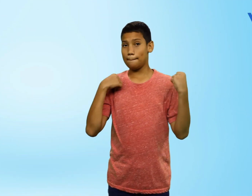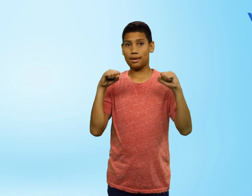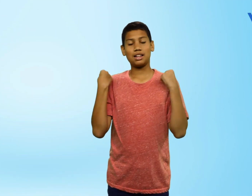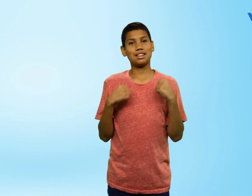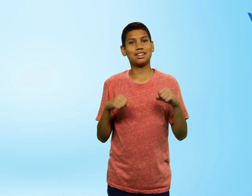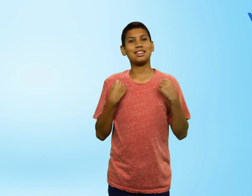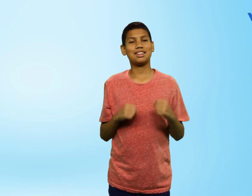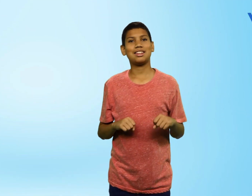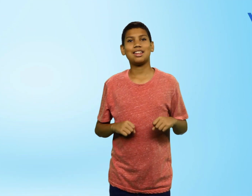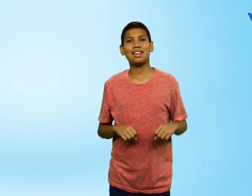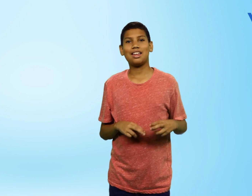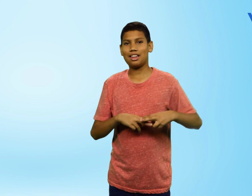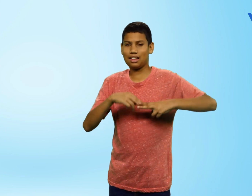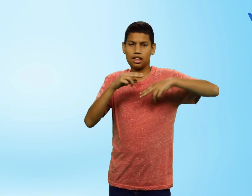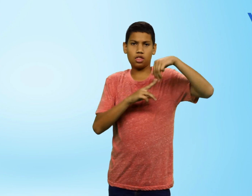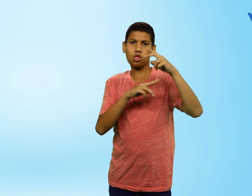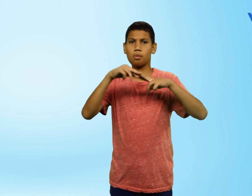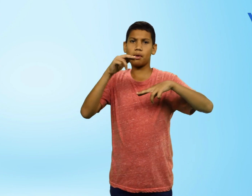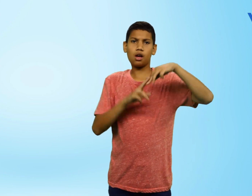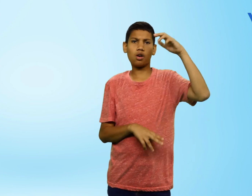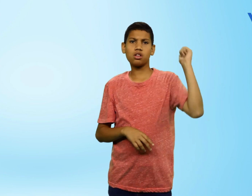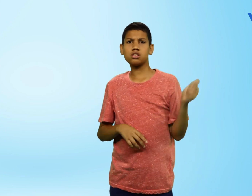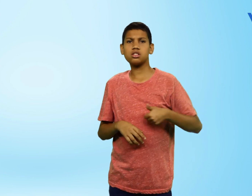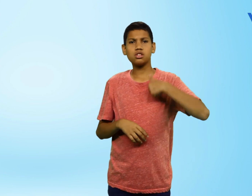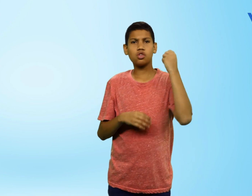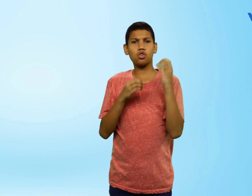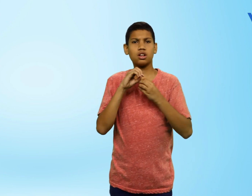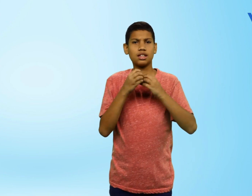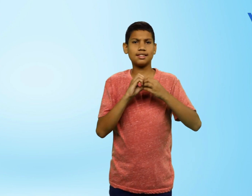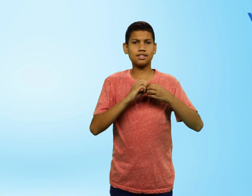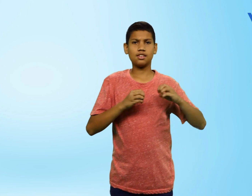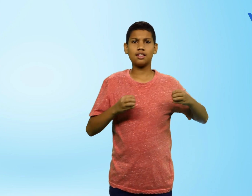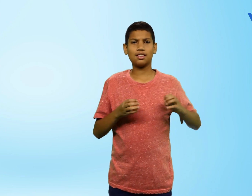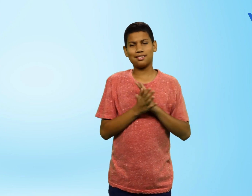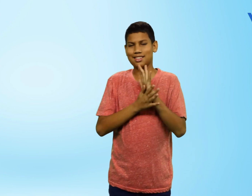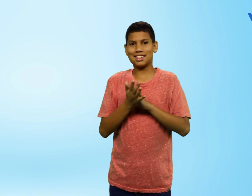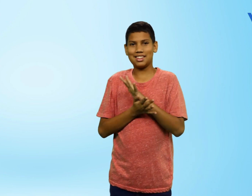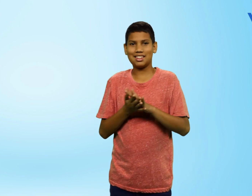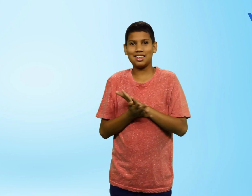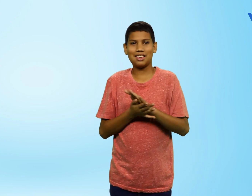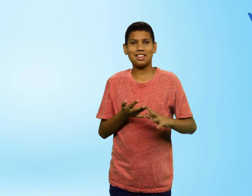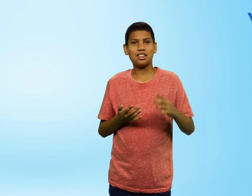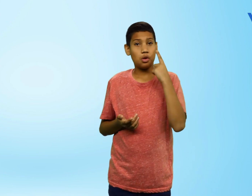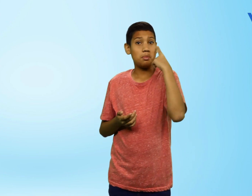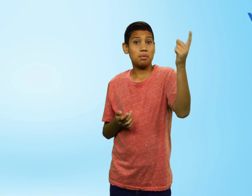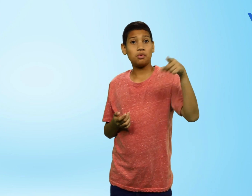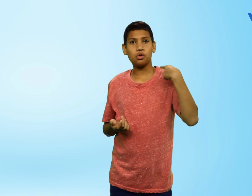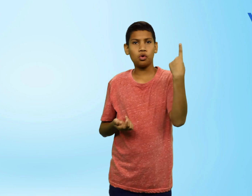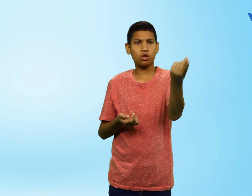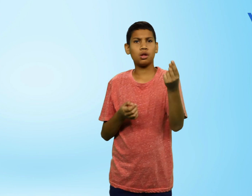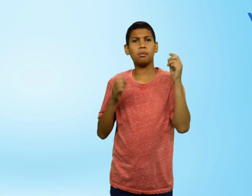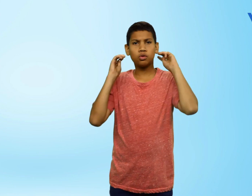Participa creando más oraciones en lengua de señas y nos vemos en otra oportunidad. ¡Hasta luego! luego! ¡Hasta luego!